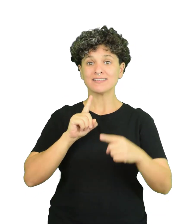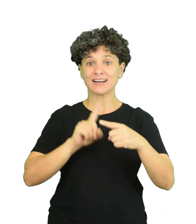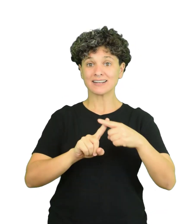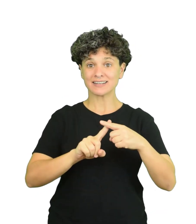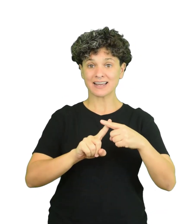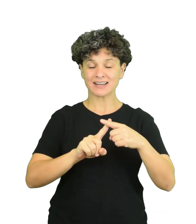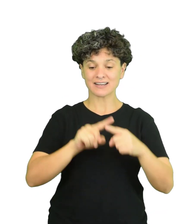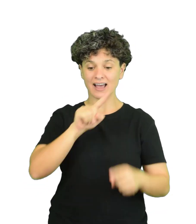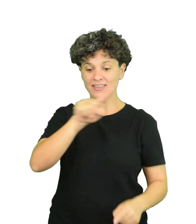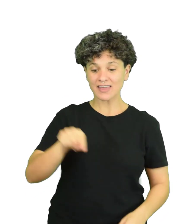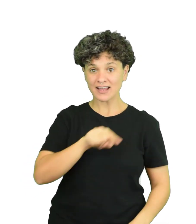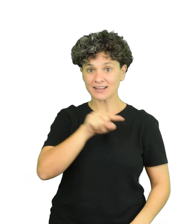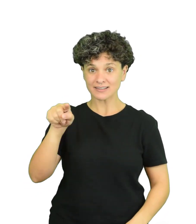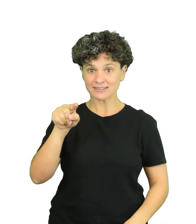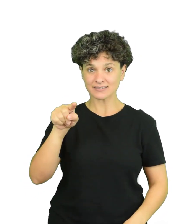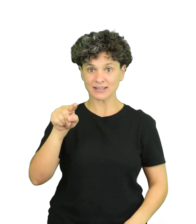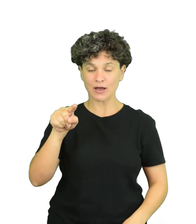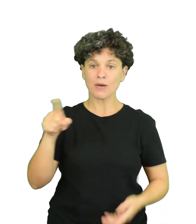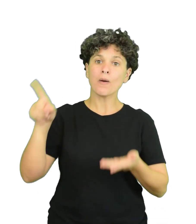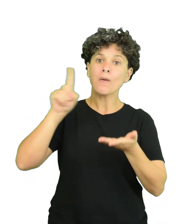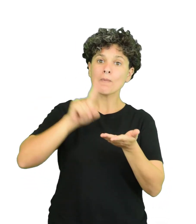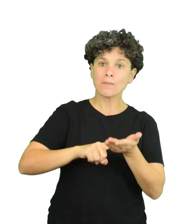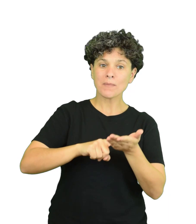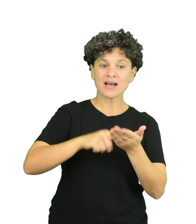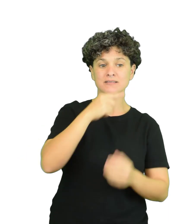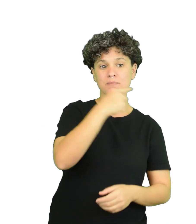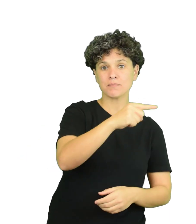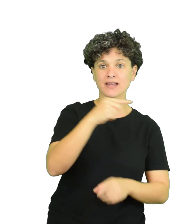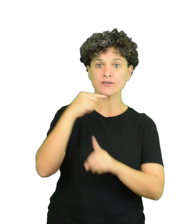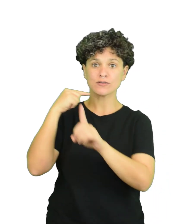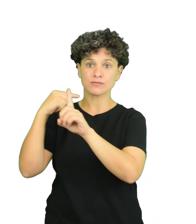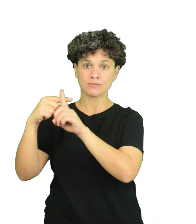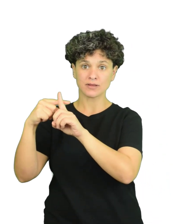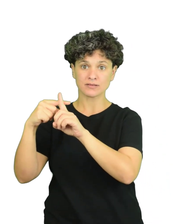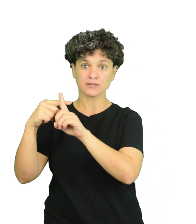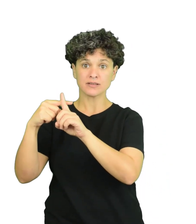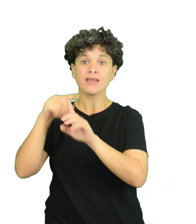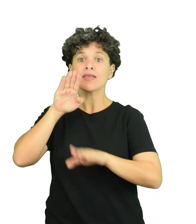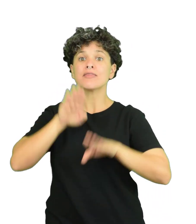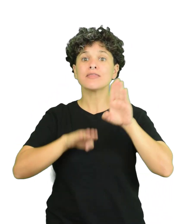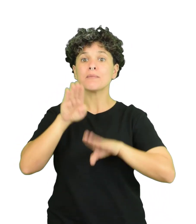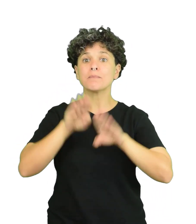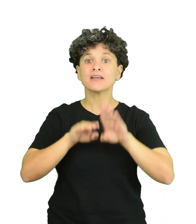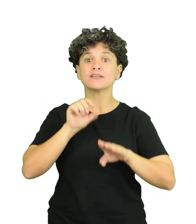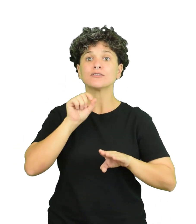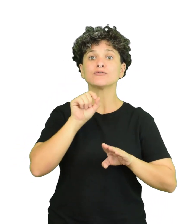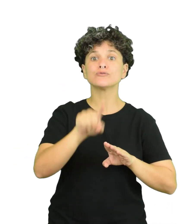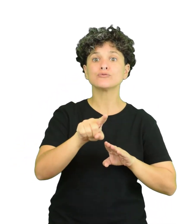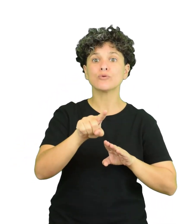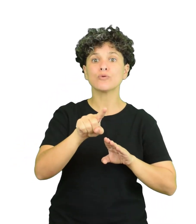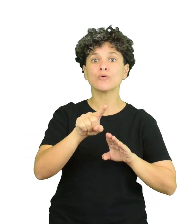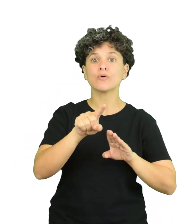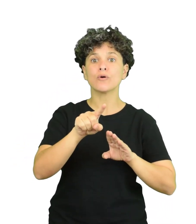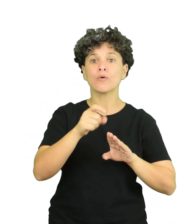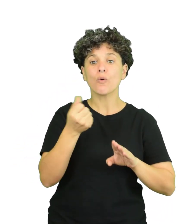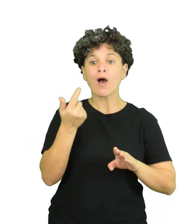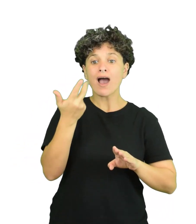con un signo que indica la carga negativa o positiva, densidad de carga negativa y densidad de carga